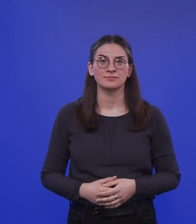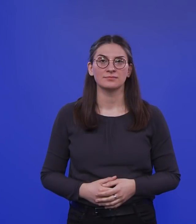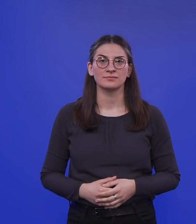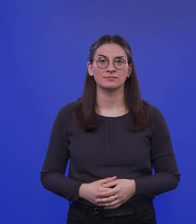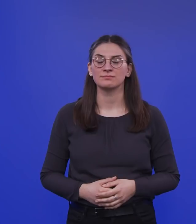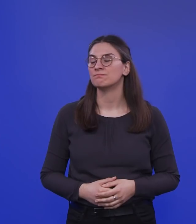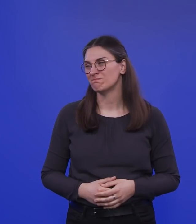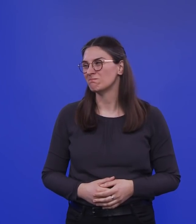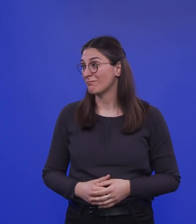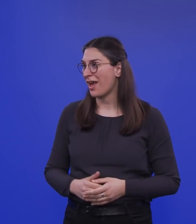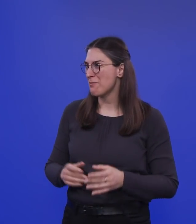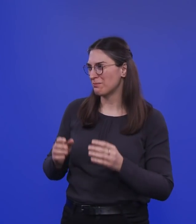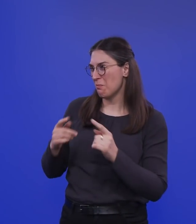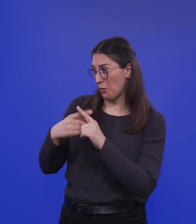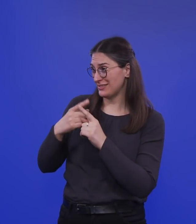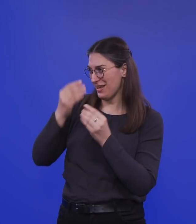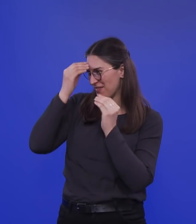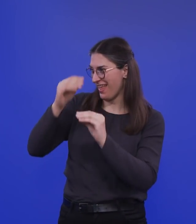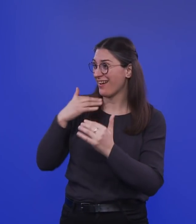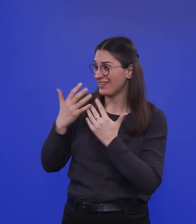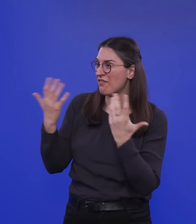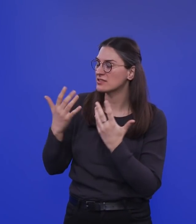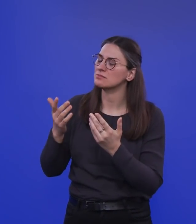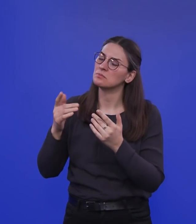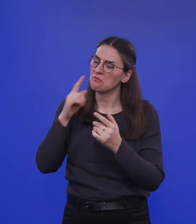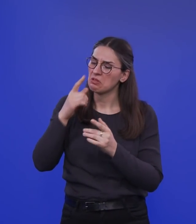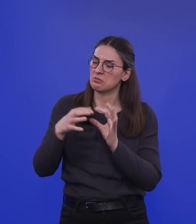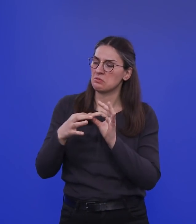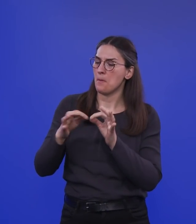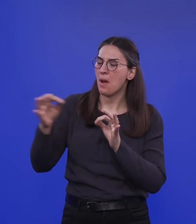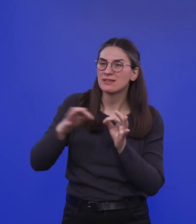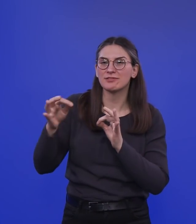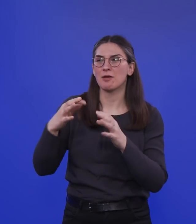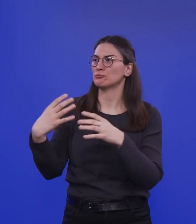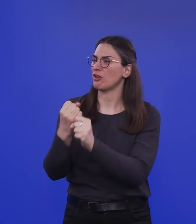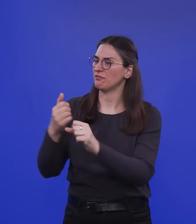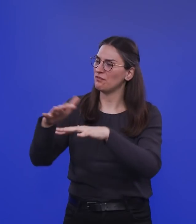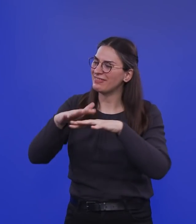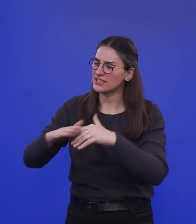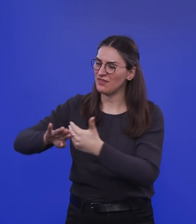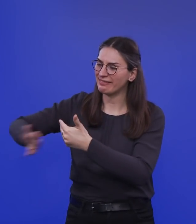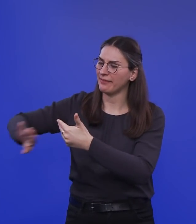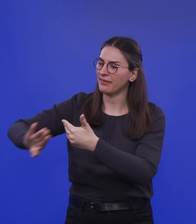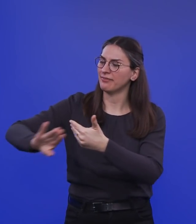Die gute Nachricht an dem Ganzen ist aber, wir können mit Maßnahmen, indem wir versuchen, Netzwerke voneinander zu trennen, der